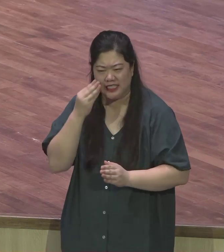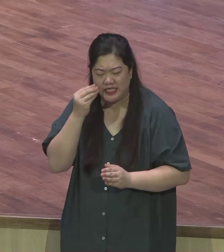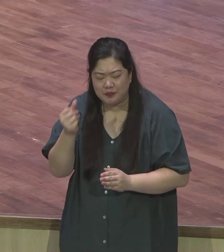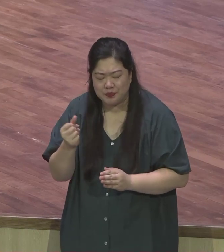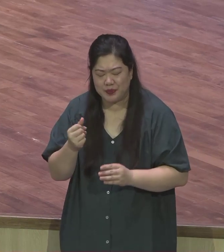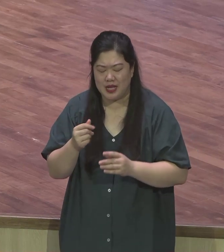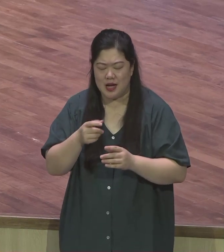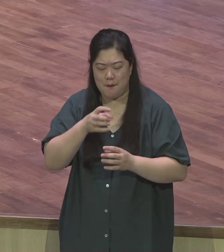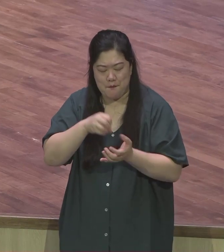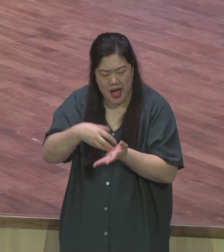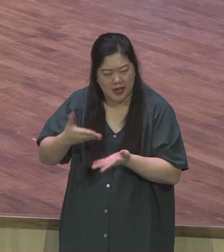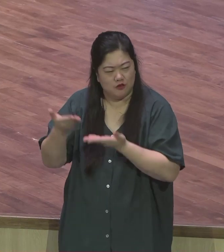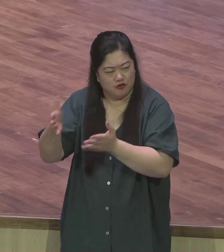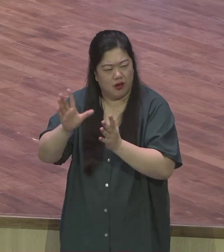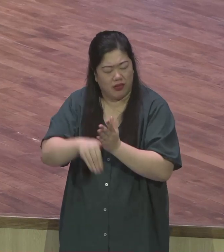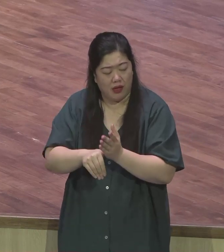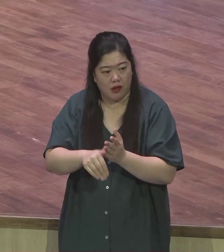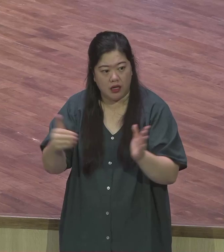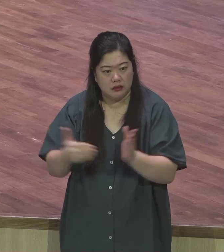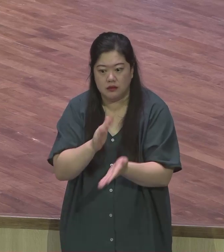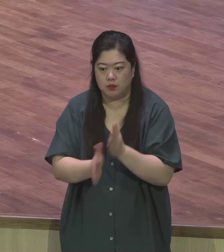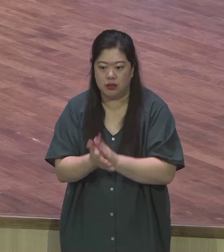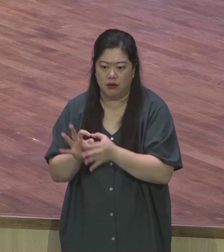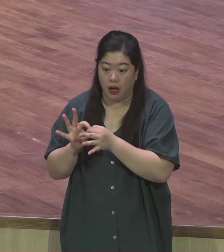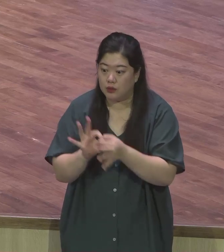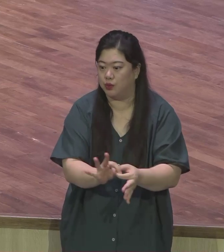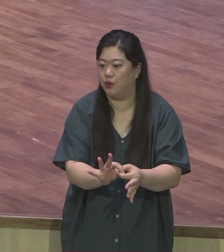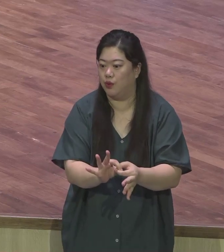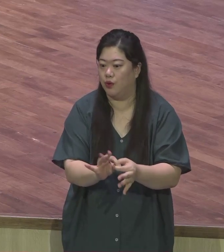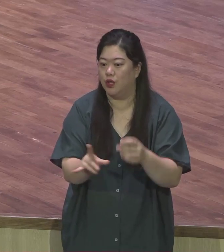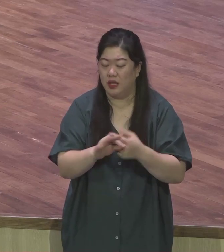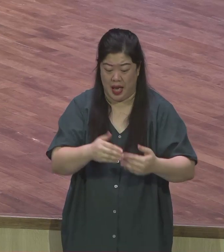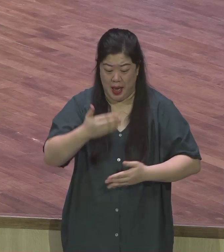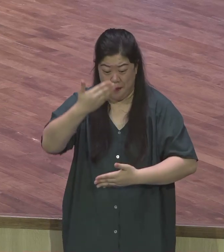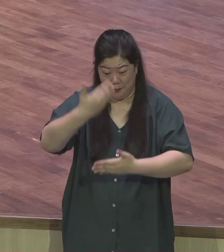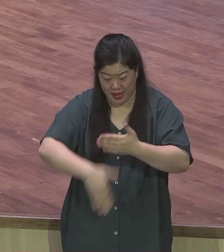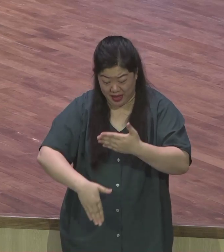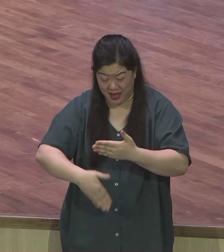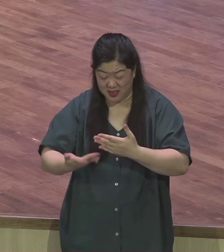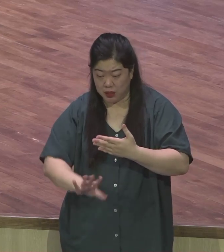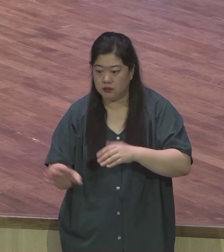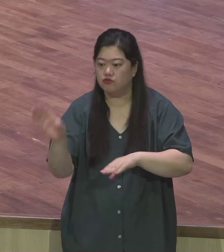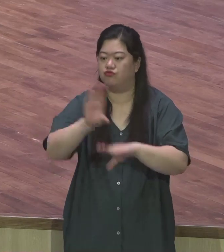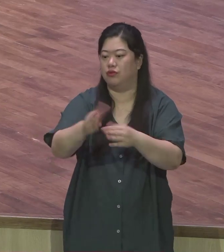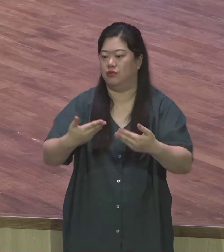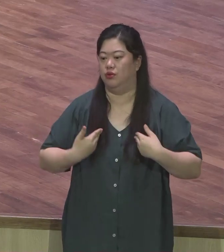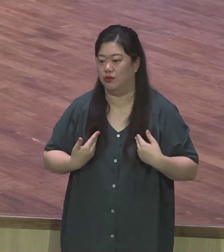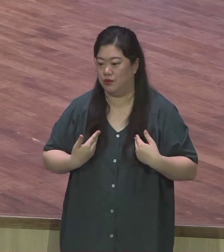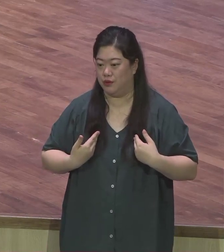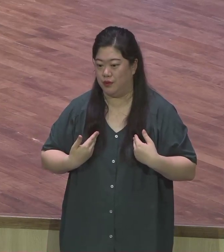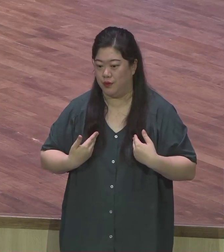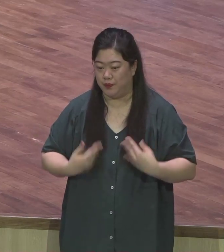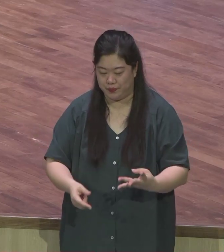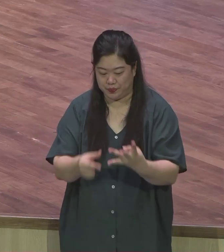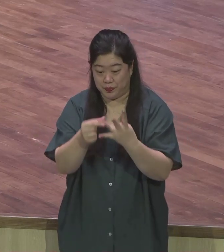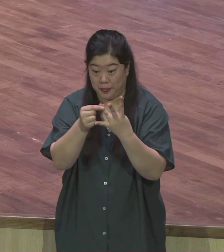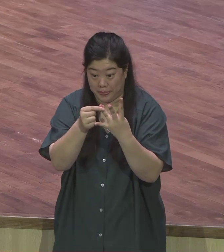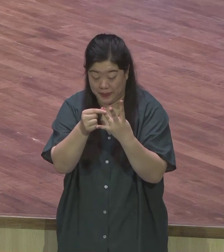임합니다 시 하나를 심으면 사실 하나로 끝나는 것이 아니라 우리가 사과 속의 시와 시 속의 사과라는 말이 있지 않습니까